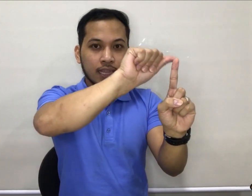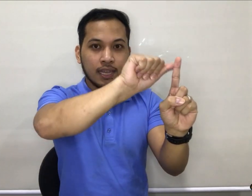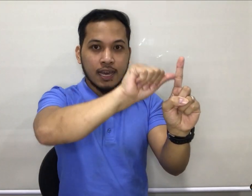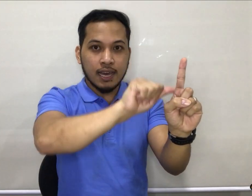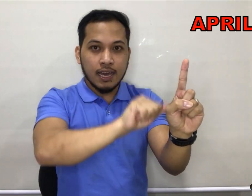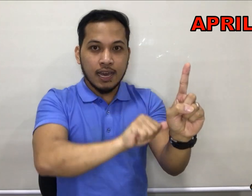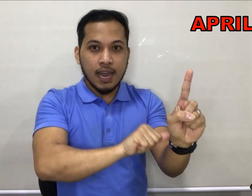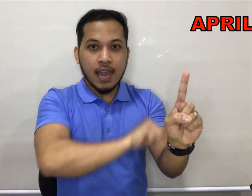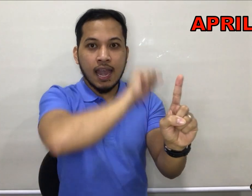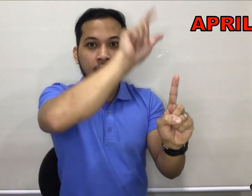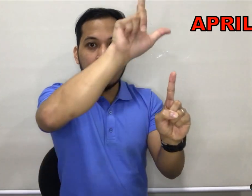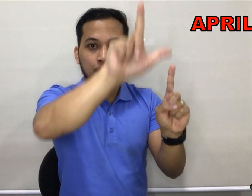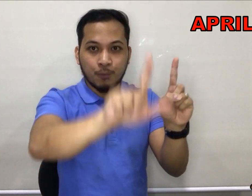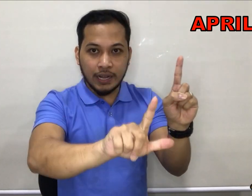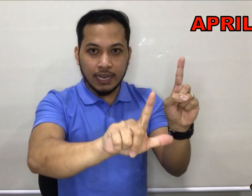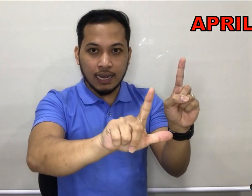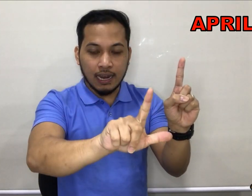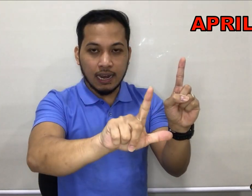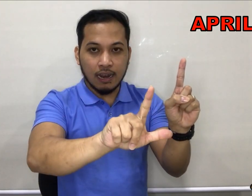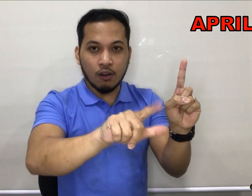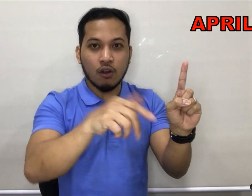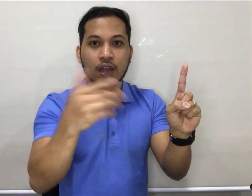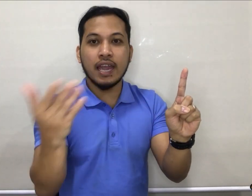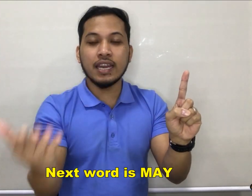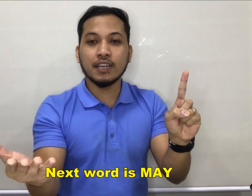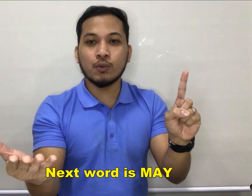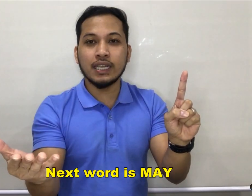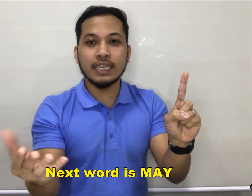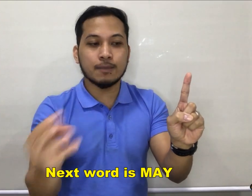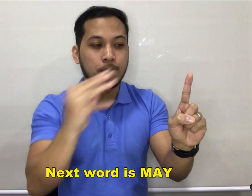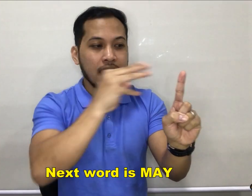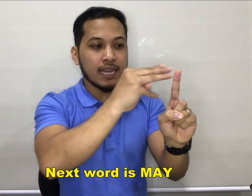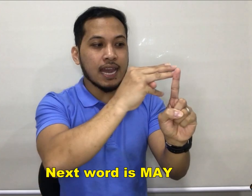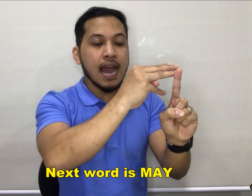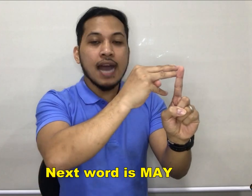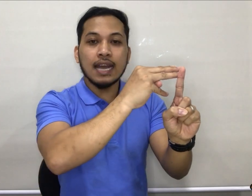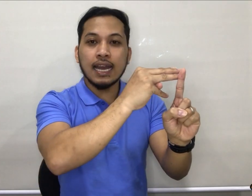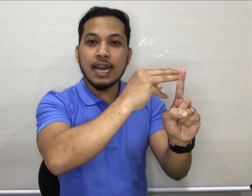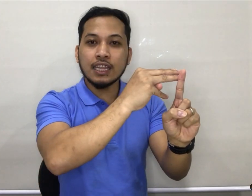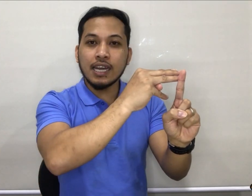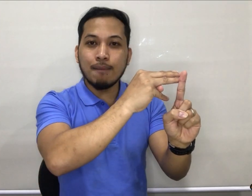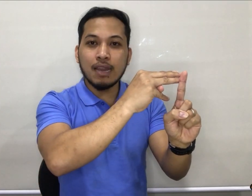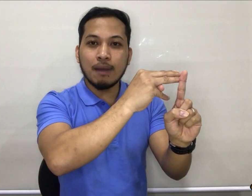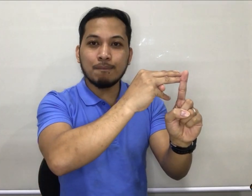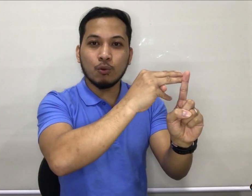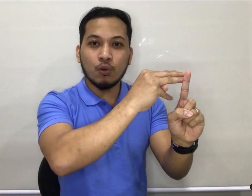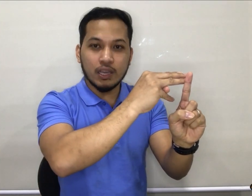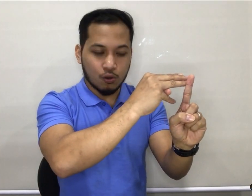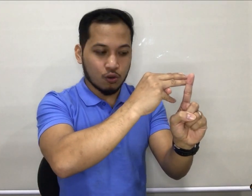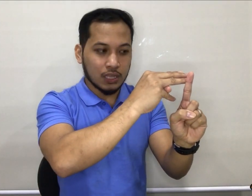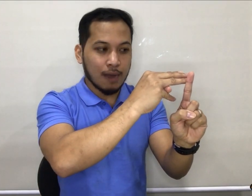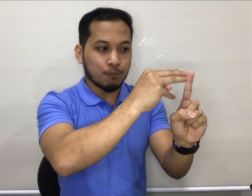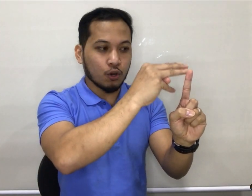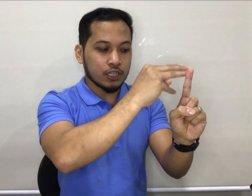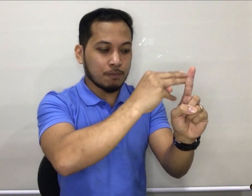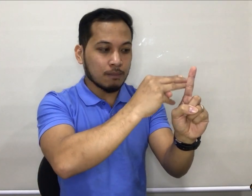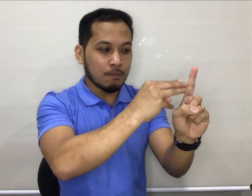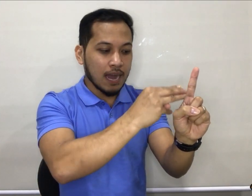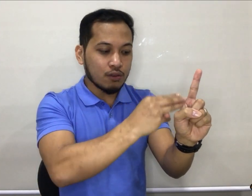ulit. April. Okay, next word is May. Naka letter M naman po kayo. Tapos pababa